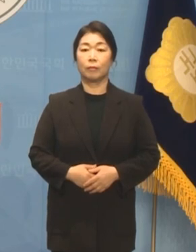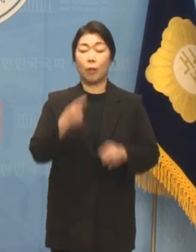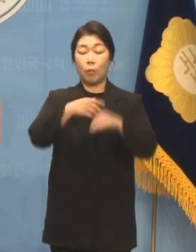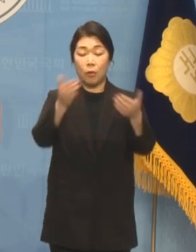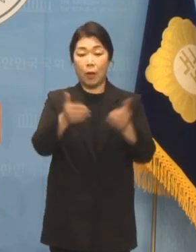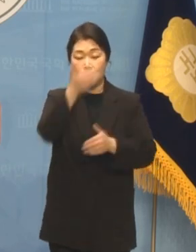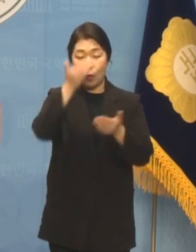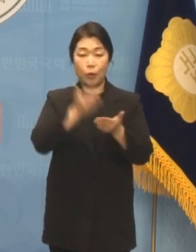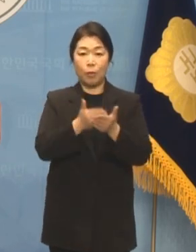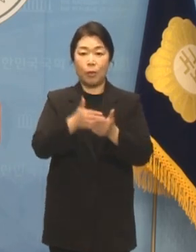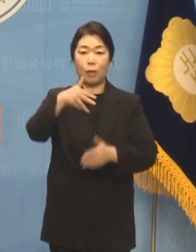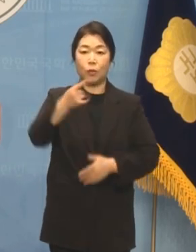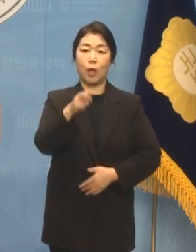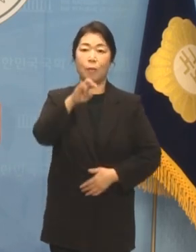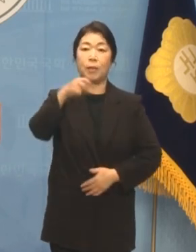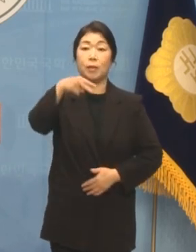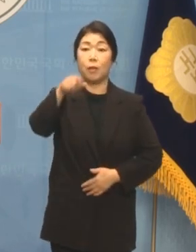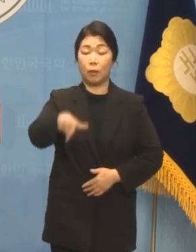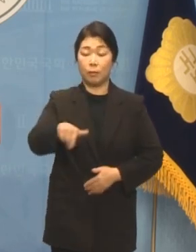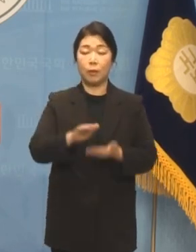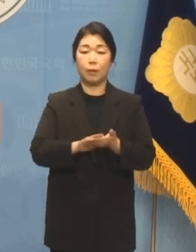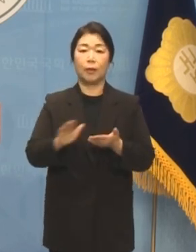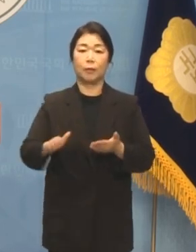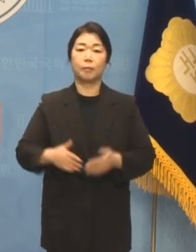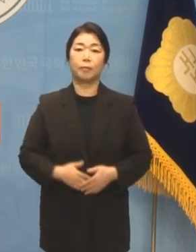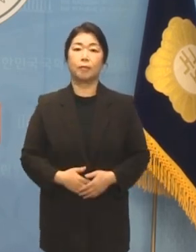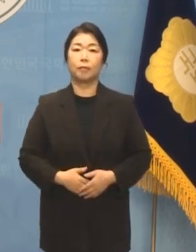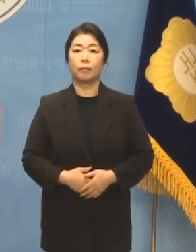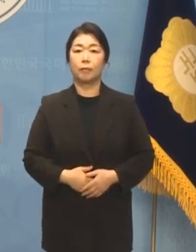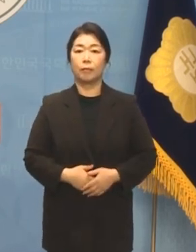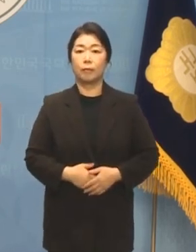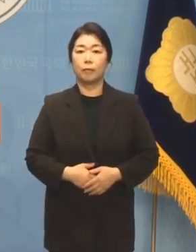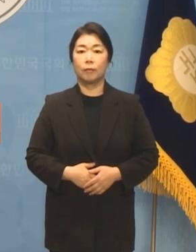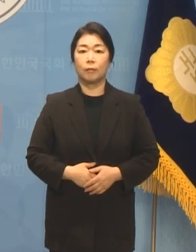더불어민주당 청년대변인 최민석입니다. 브리핑 시작하겠습니다.